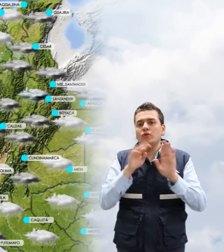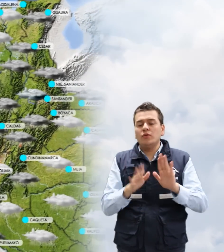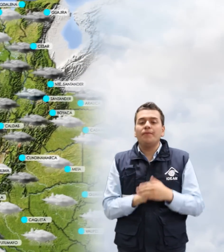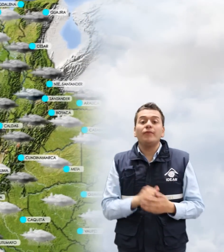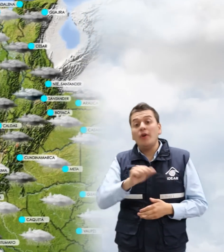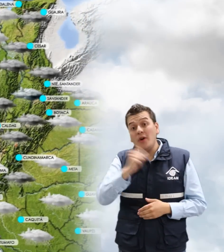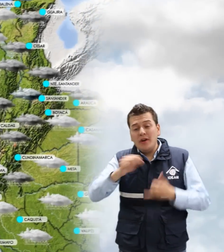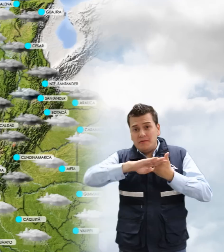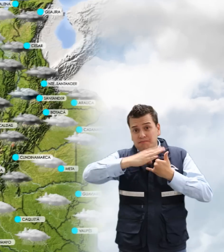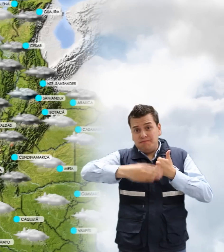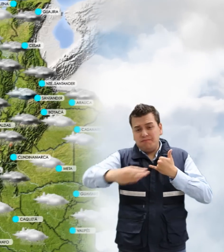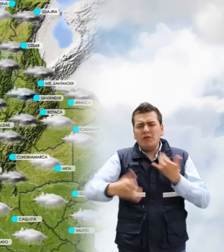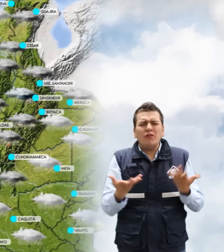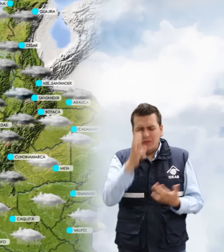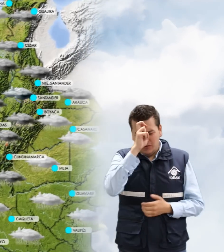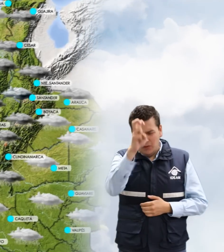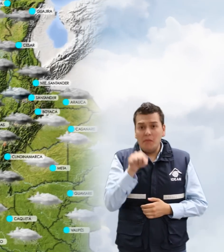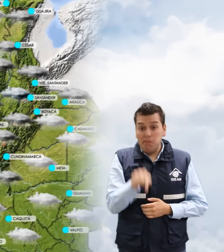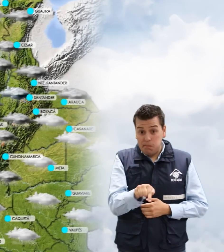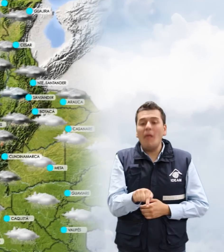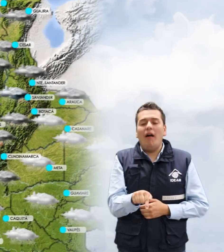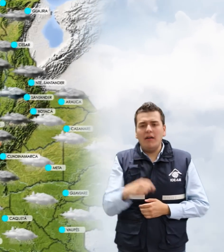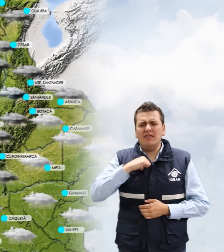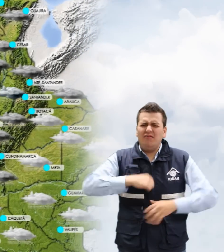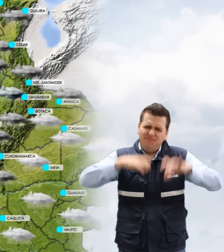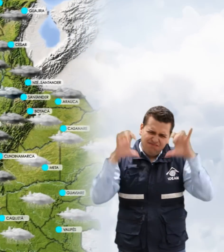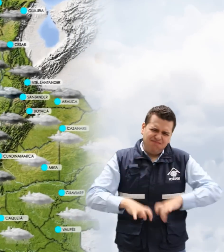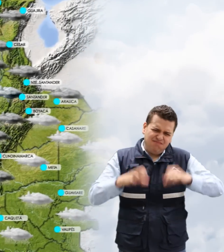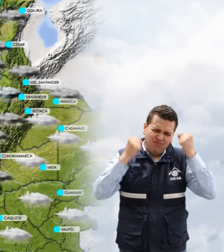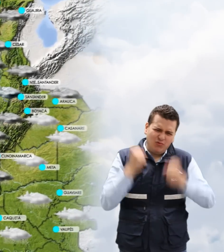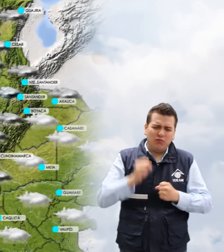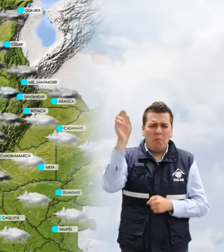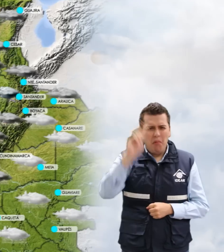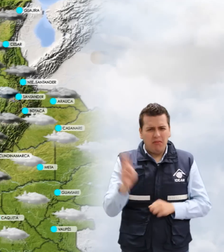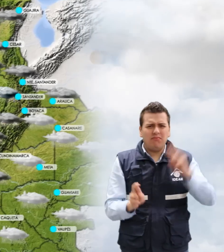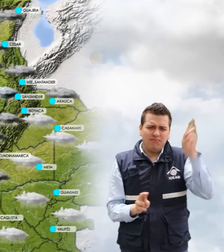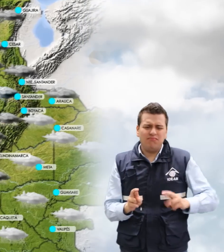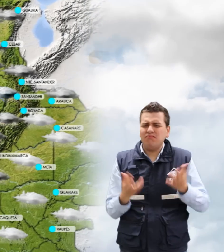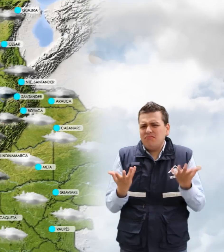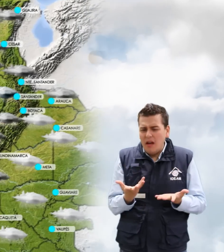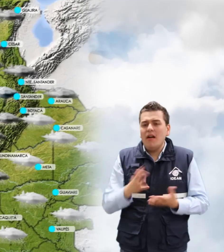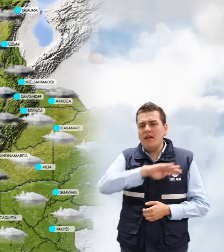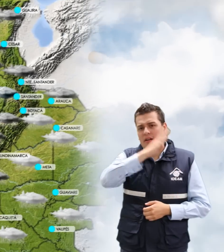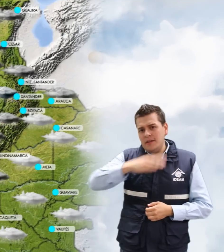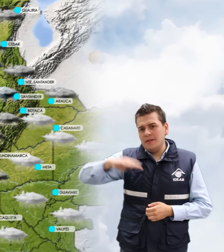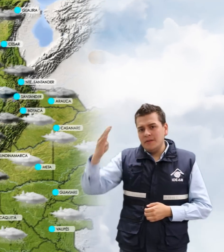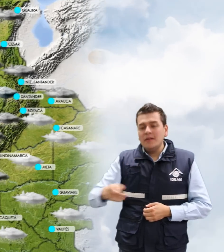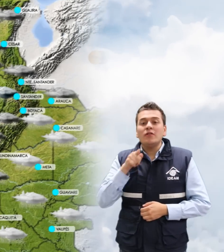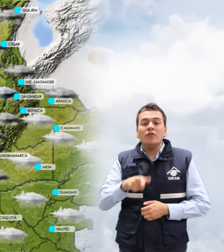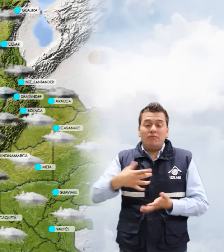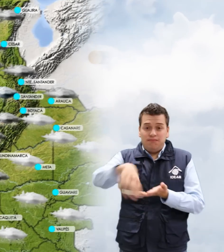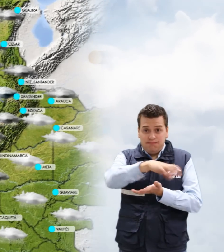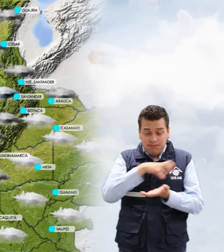En la región Andina, hacia el norte, se presentarán precipitaciones fuertes con tormentas eléctricas, especialmente en Antioquia, Los